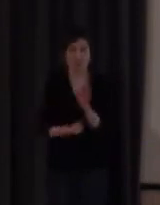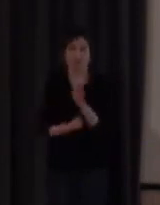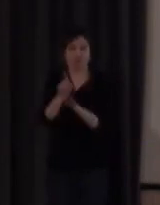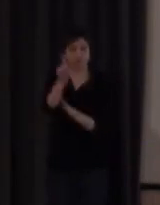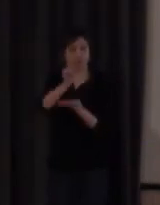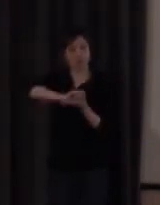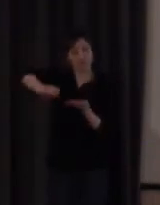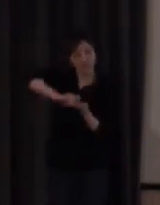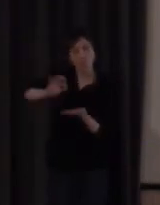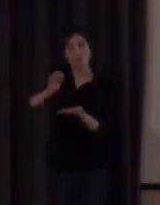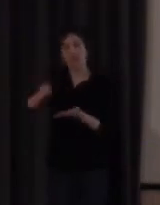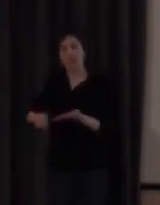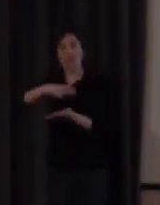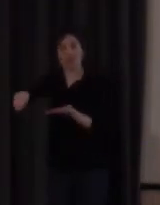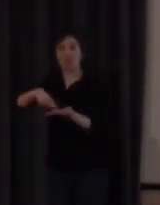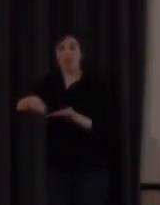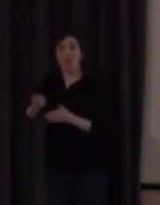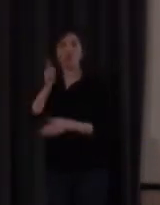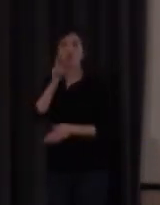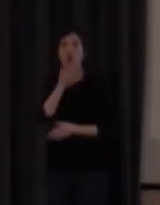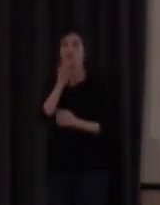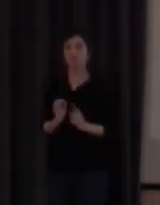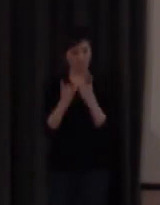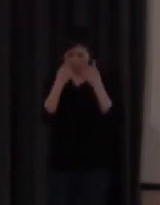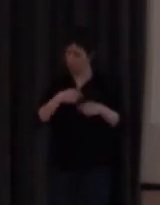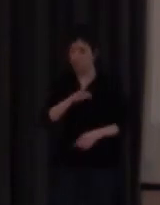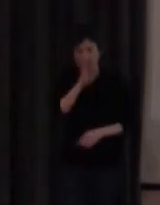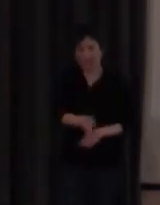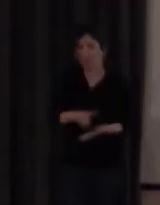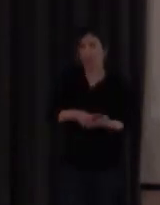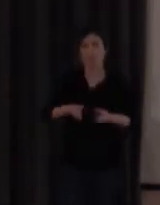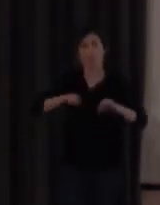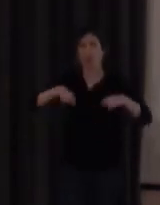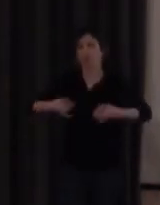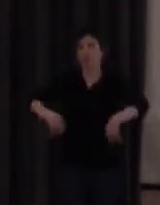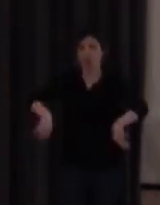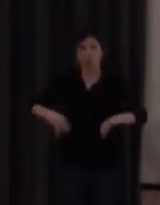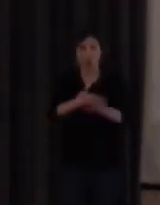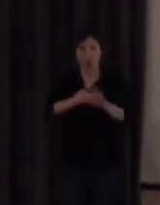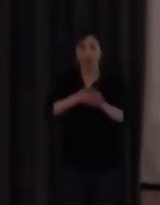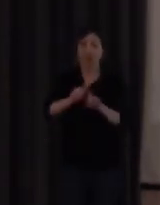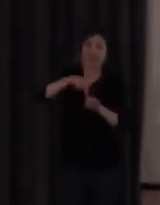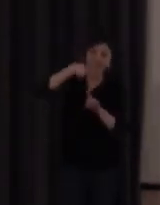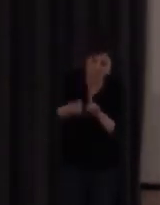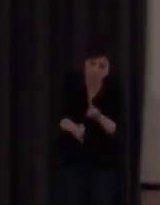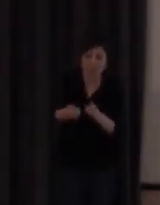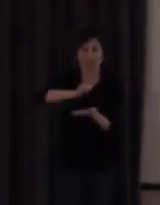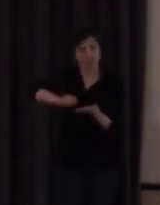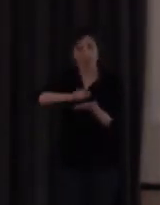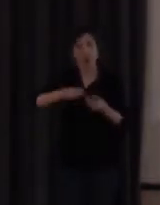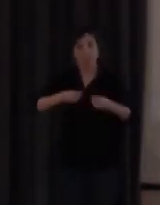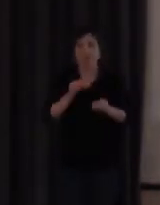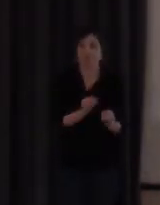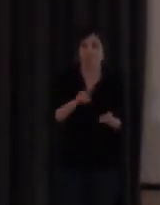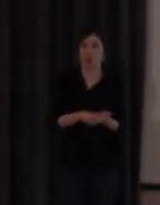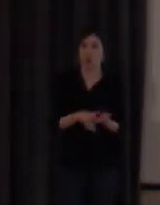si, primero, tuviesen acceso a su lengua natural, en primer lugar, y acto seguido, acceso a la escritura en su propia